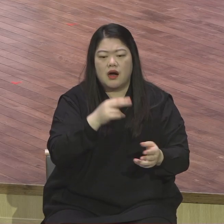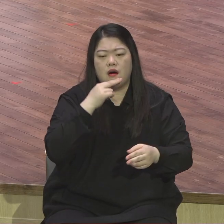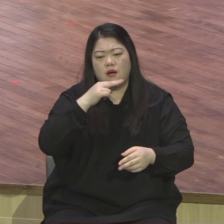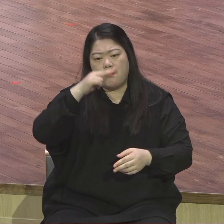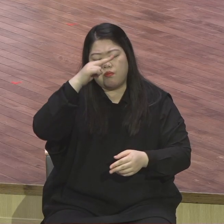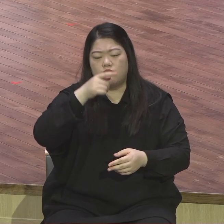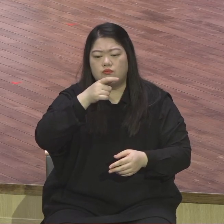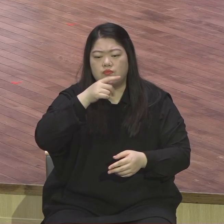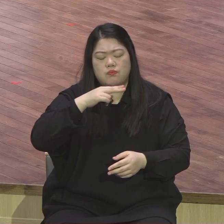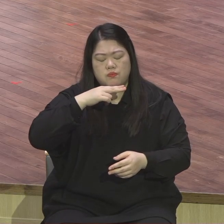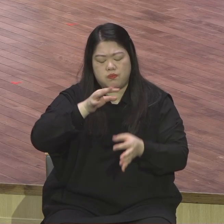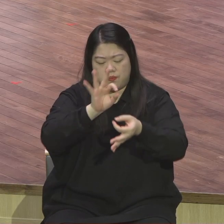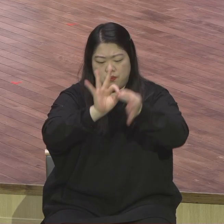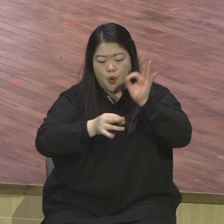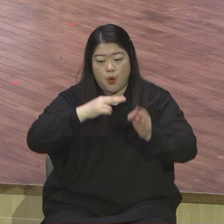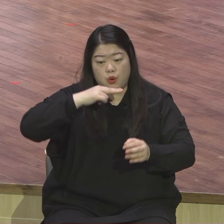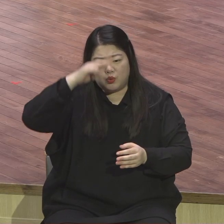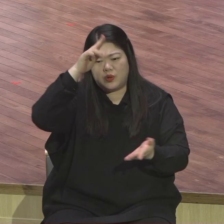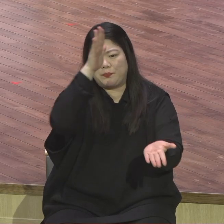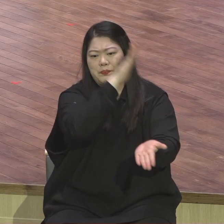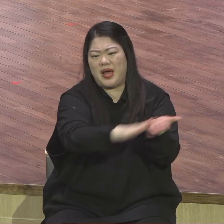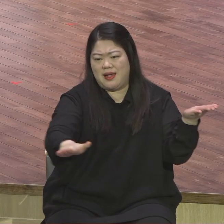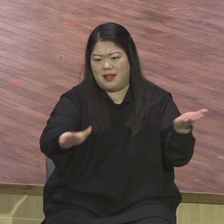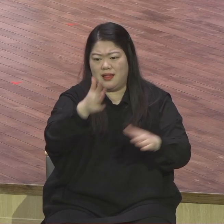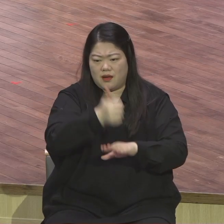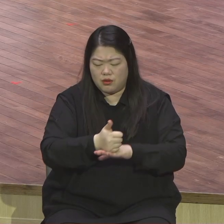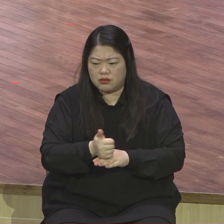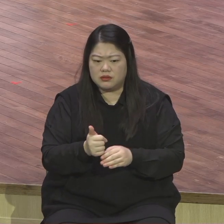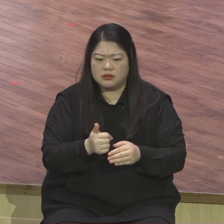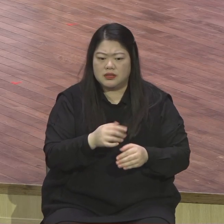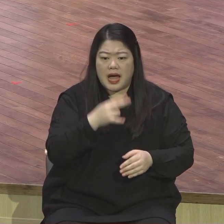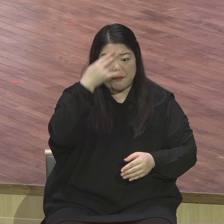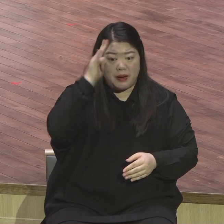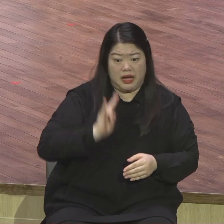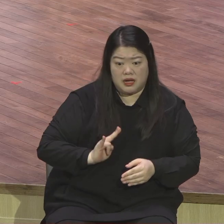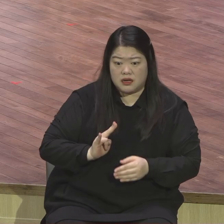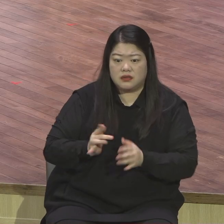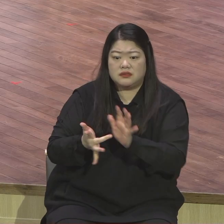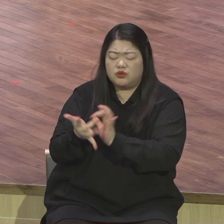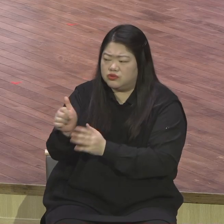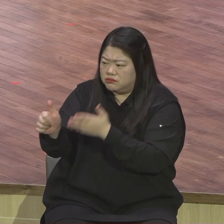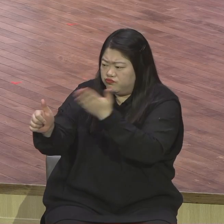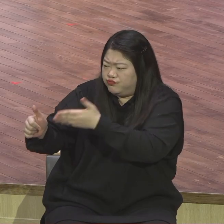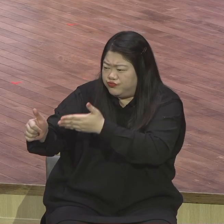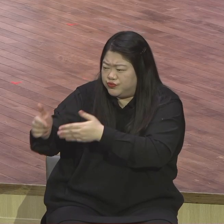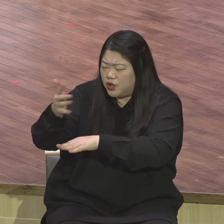포도주로 물을 그냥 맹물이에요 물 또 오느라 갖다 주워라